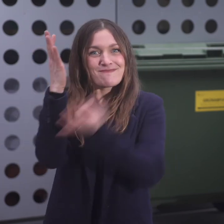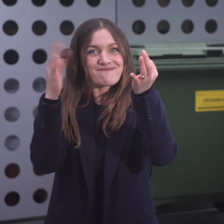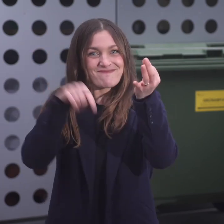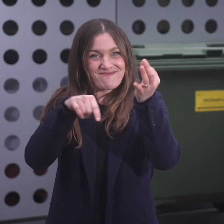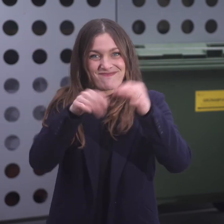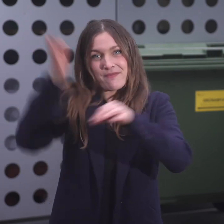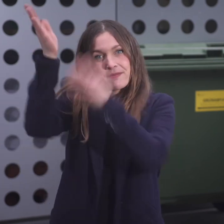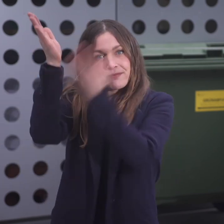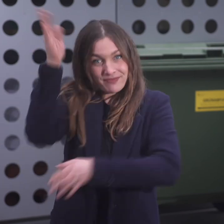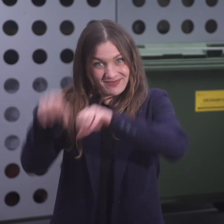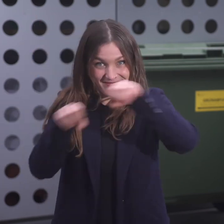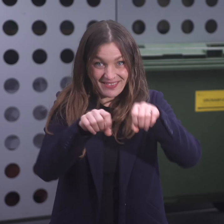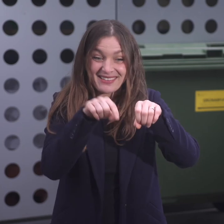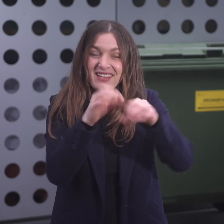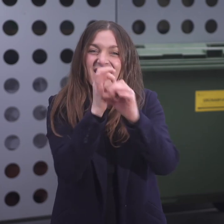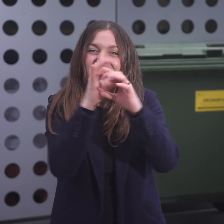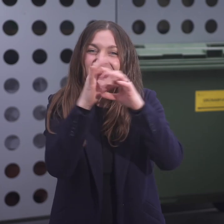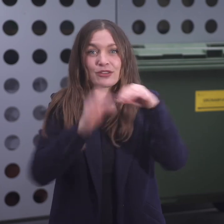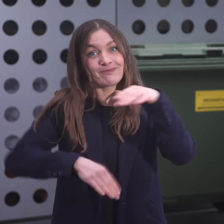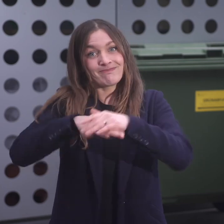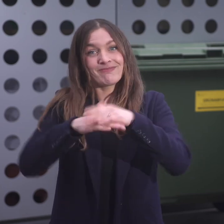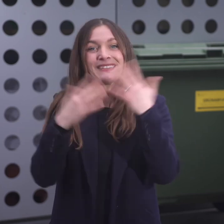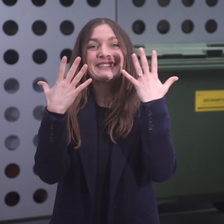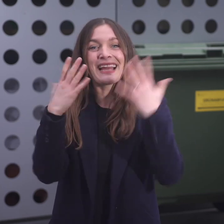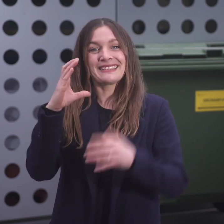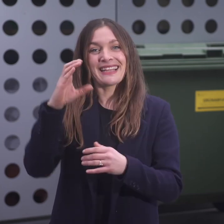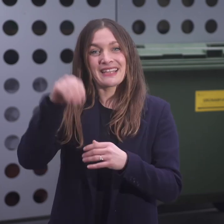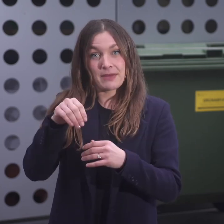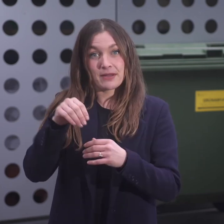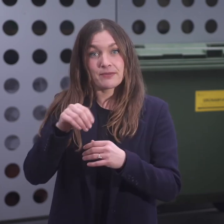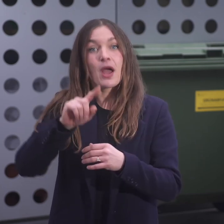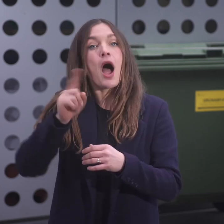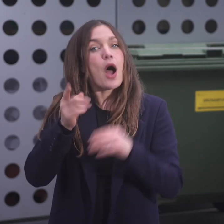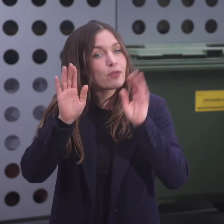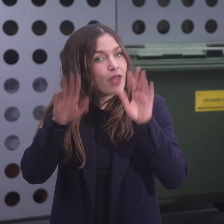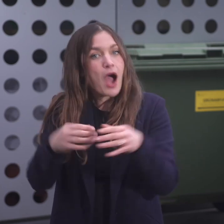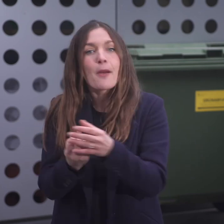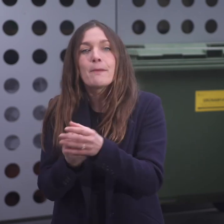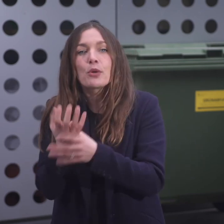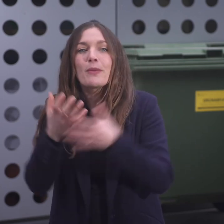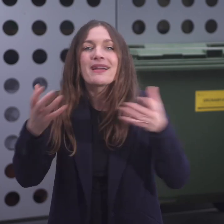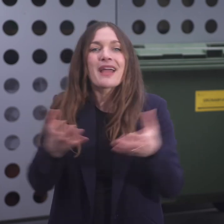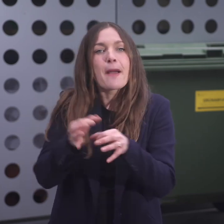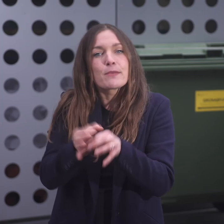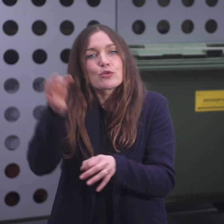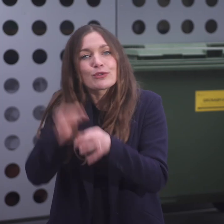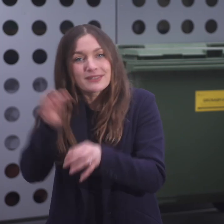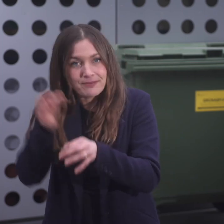Strauch- und Baumschnitt bis ca. 10 cm Dicke, Stauden von Blumen und Gemüse,